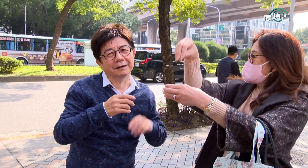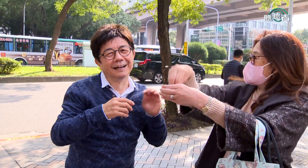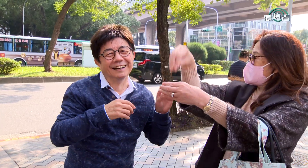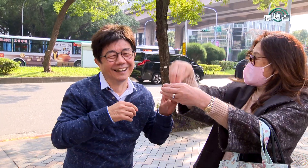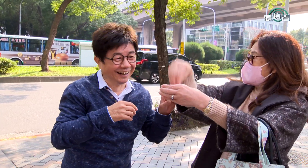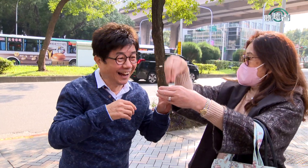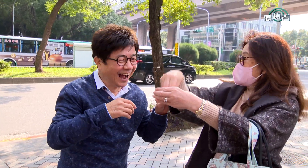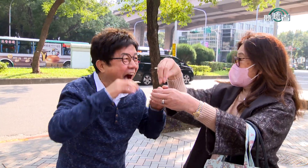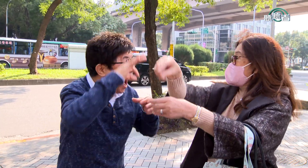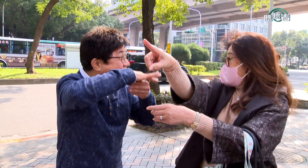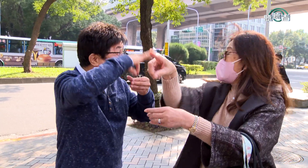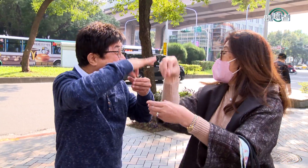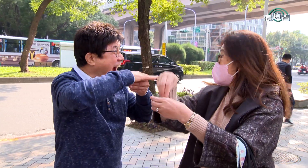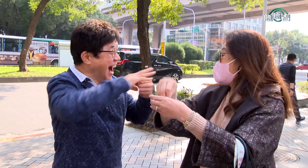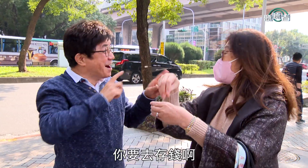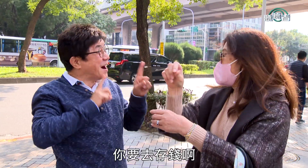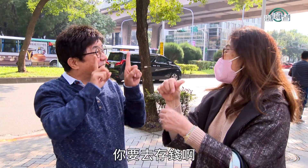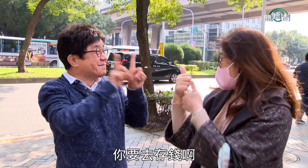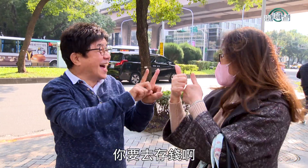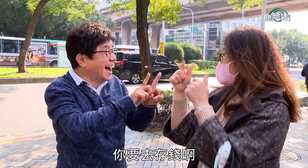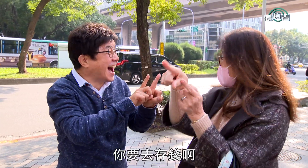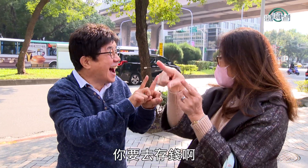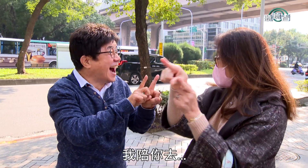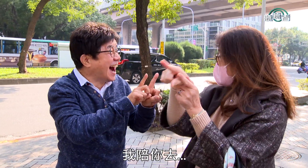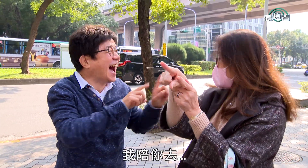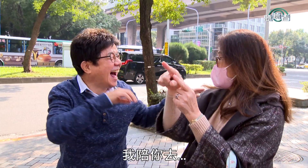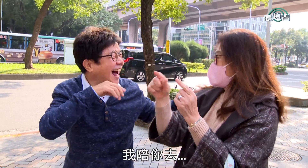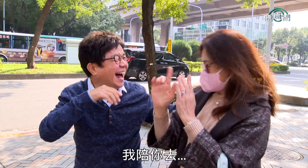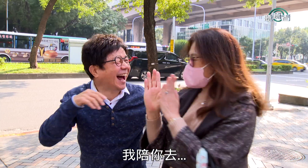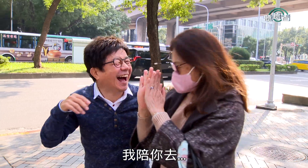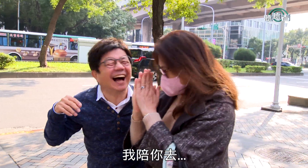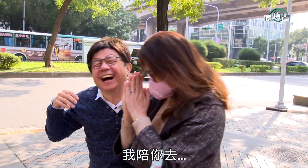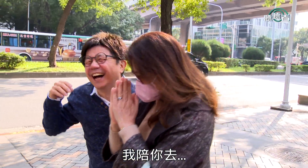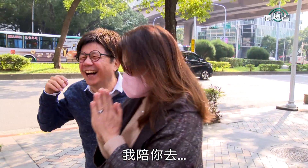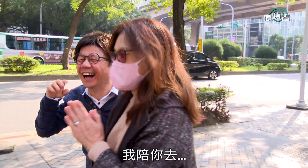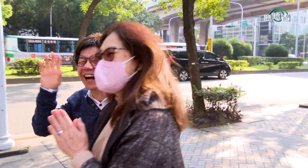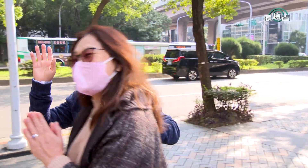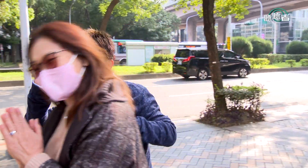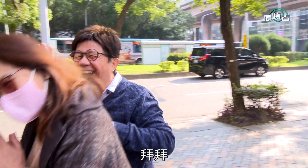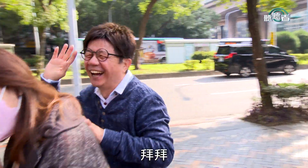算自己你要去存钱哪我陪你去我陪你去啊拜拜